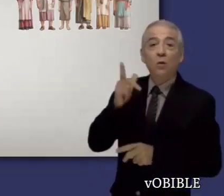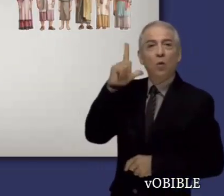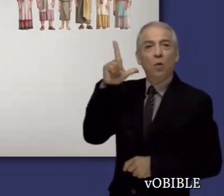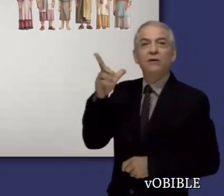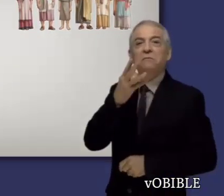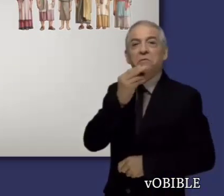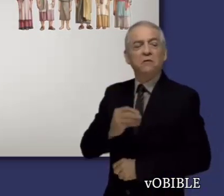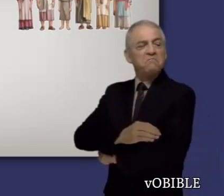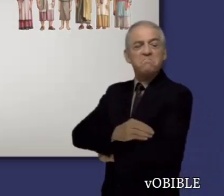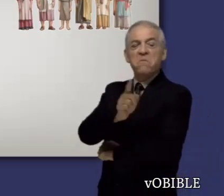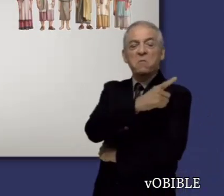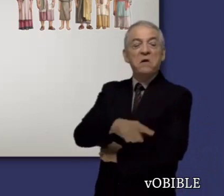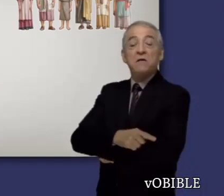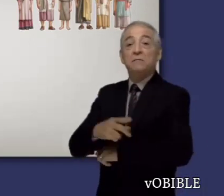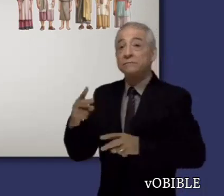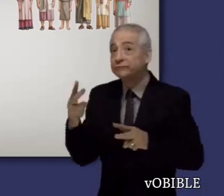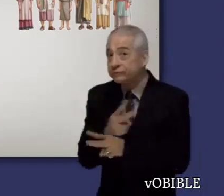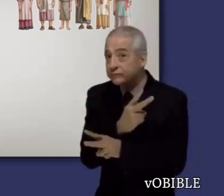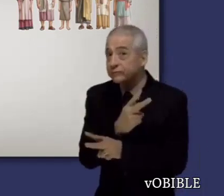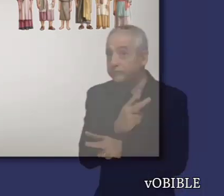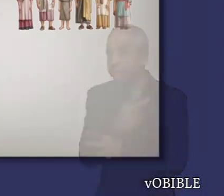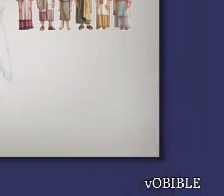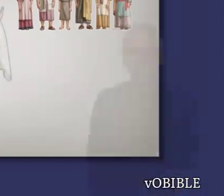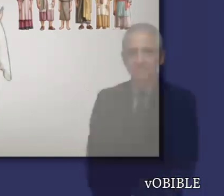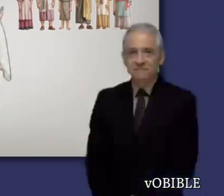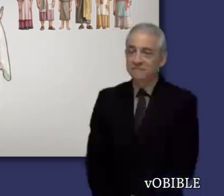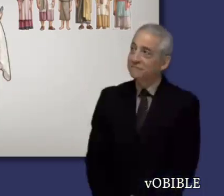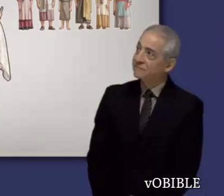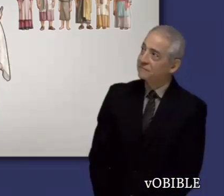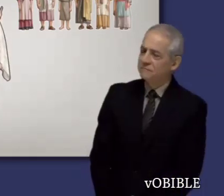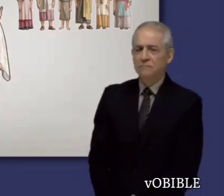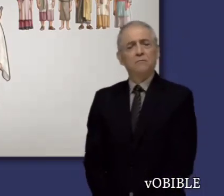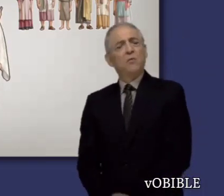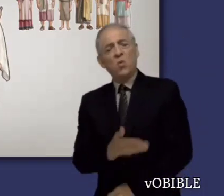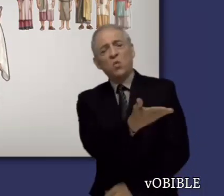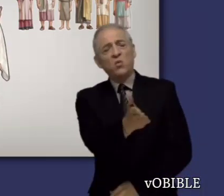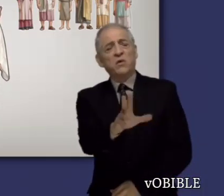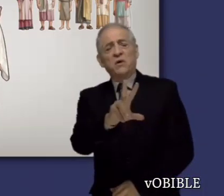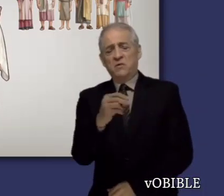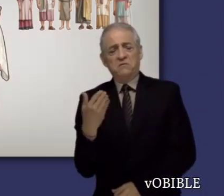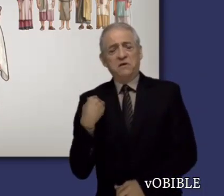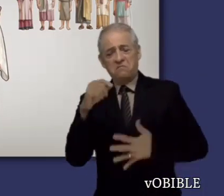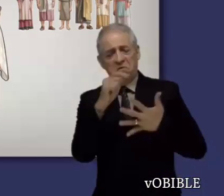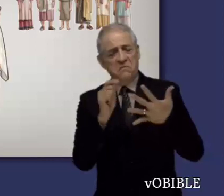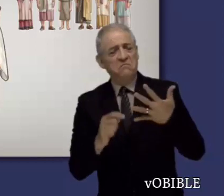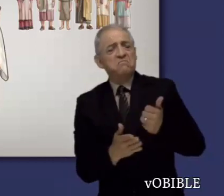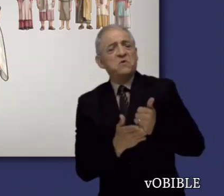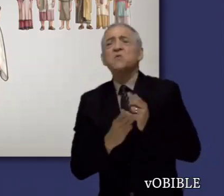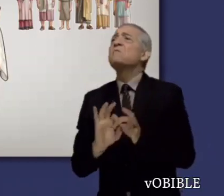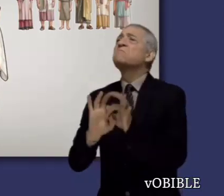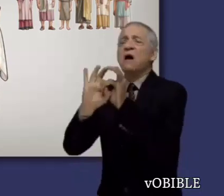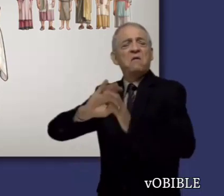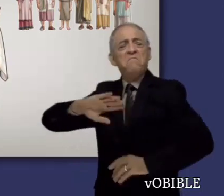líderes religiosos judíos y de sus seguidores. Es posible que los opositores afirmaran que los cristianos no tenían ninguna